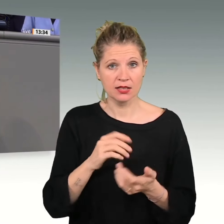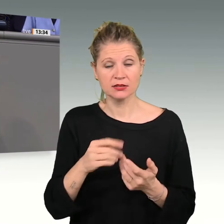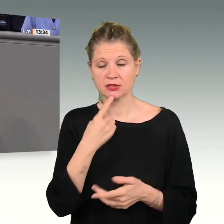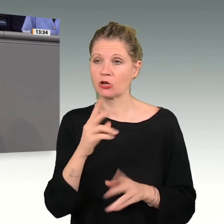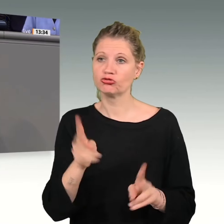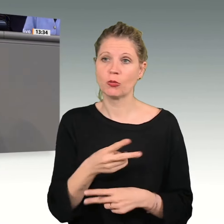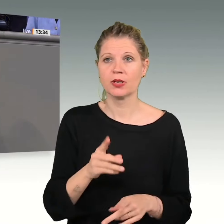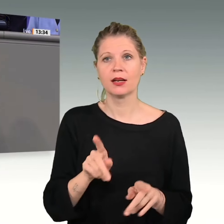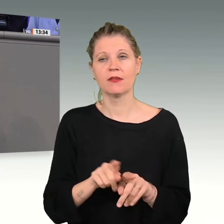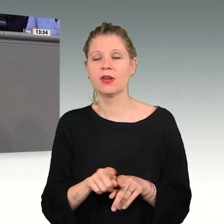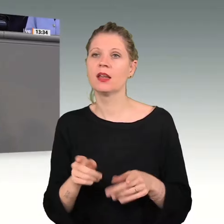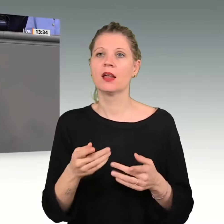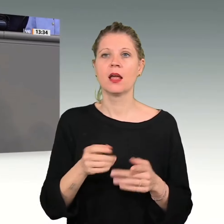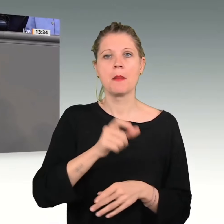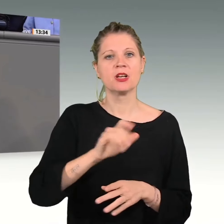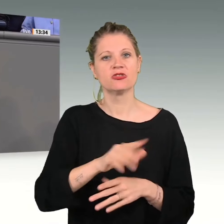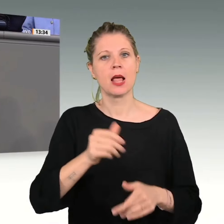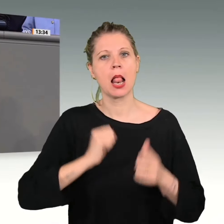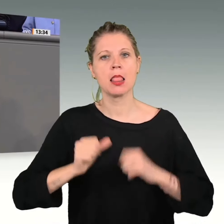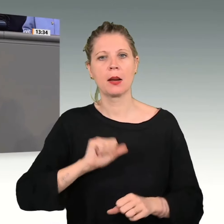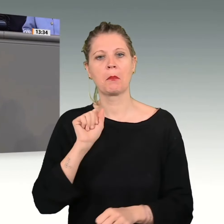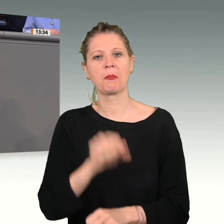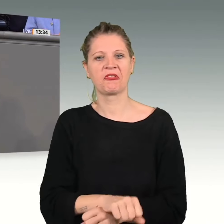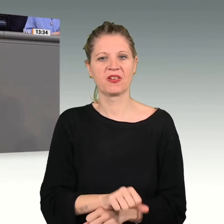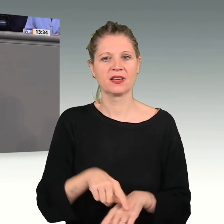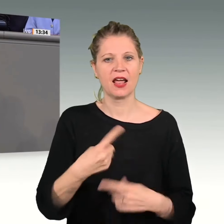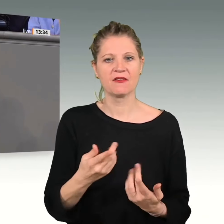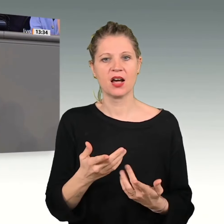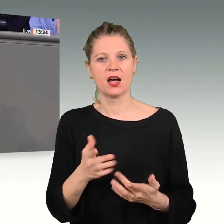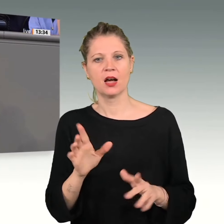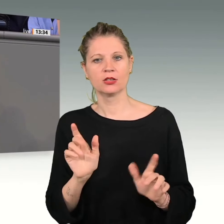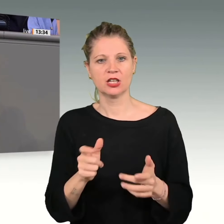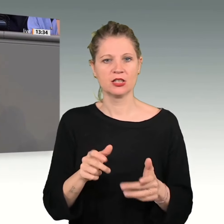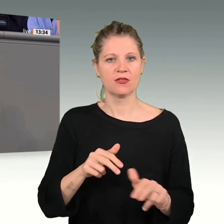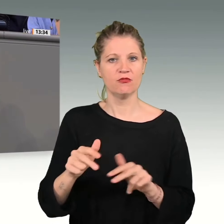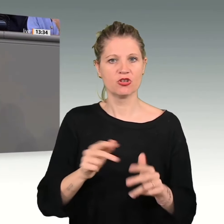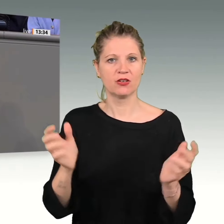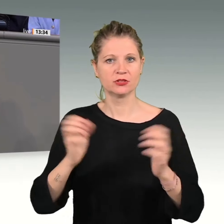Gesellschaft und Wirtschaft wissentlich mitzutragen und zu unterstützen.